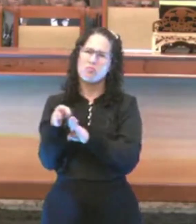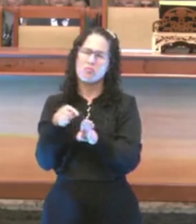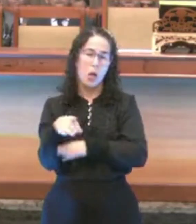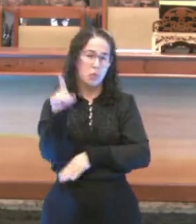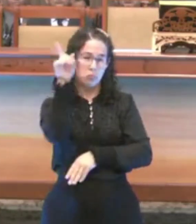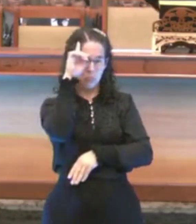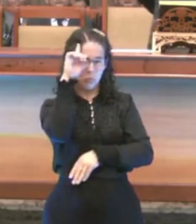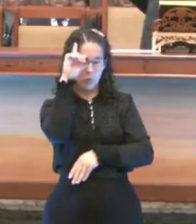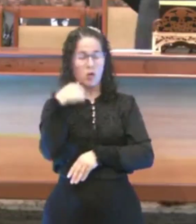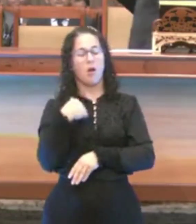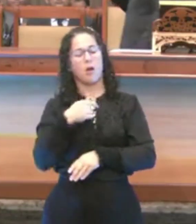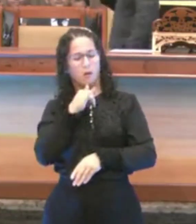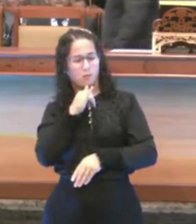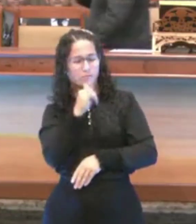irmãos e assim por diante. Ok?